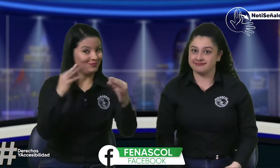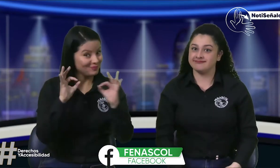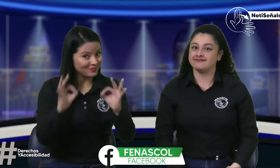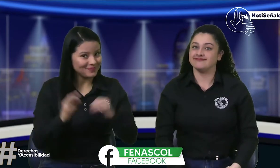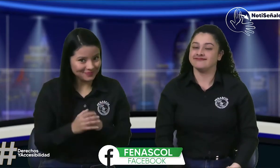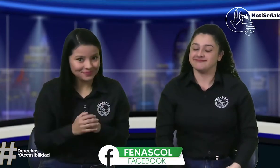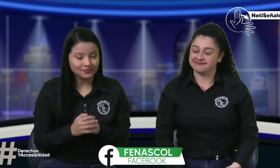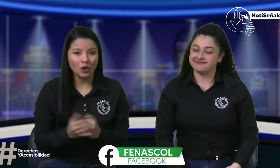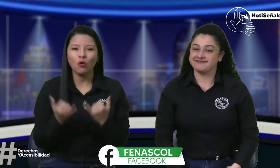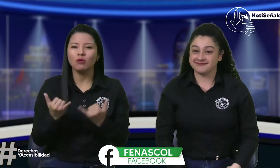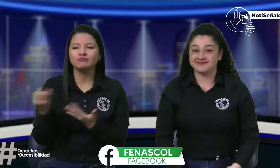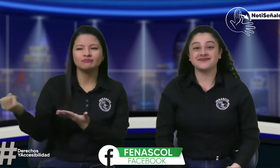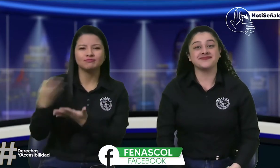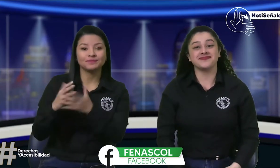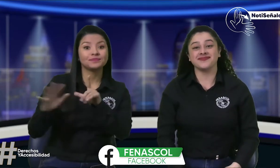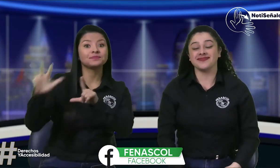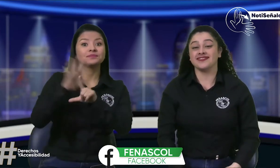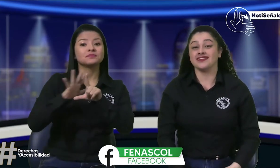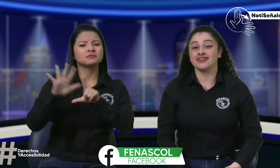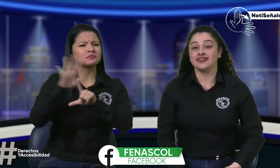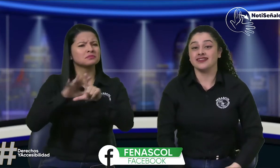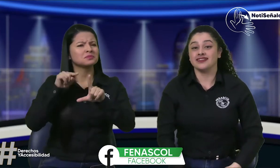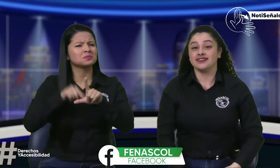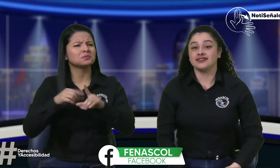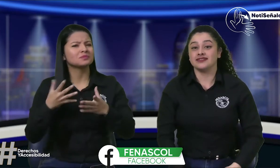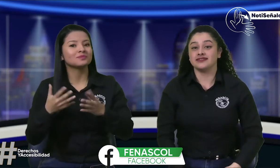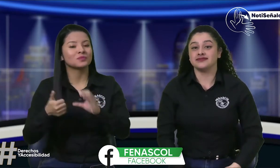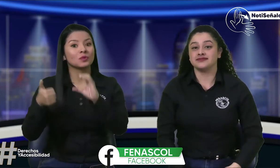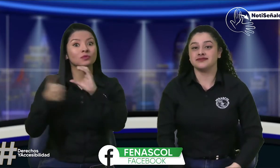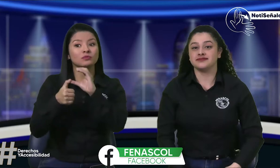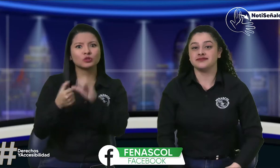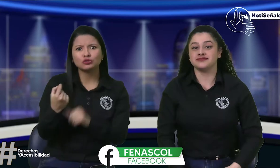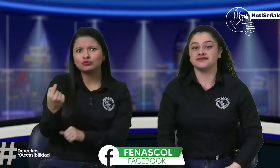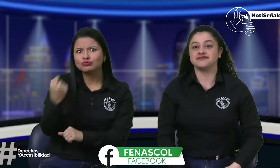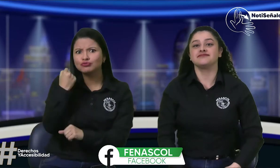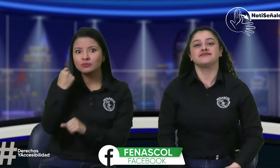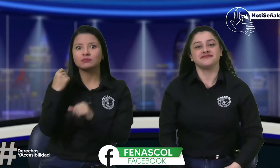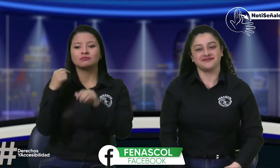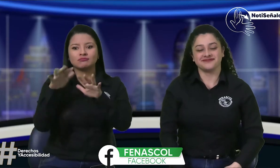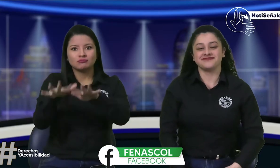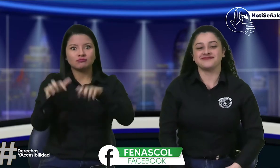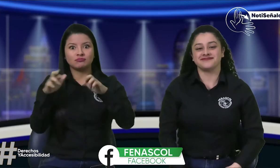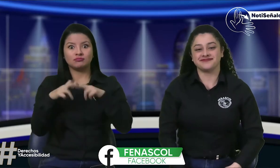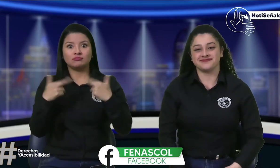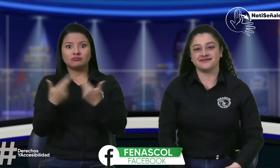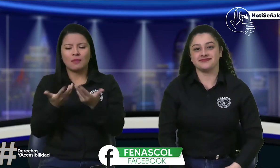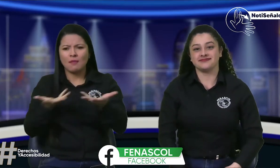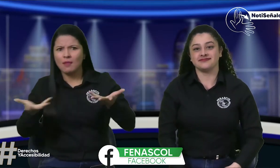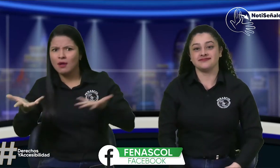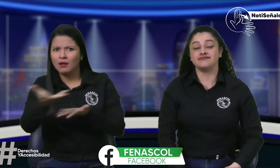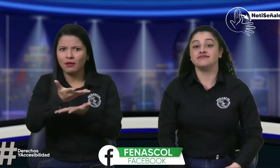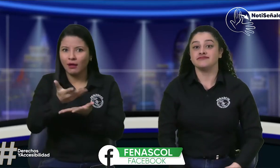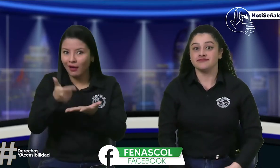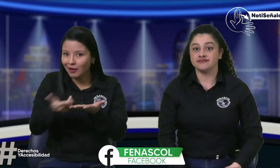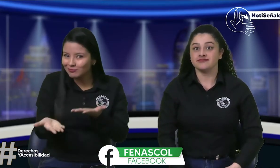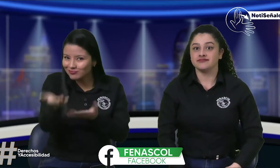Claro que sí, espero que nos sigan viendo aquí en Noticeñales. Hace poco Azor Sur realizó su asamblea